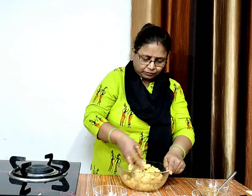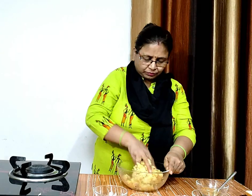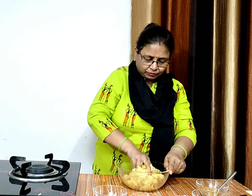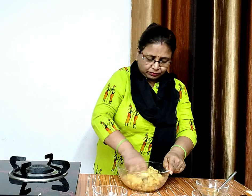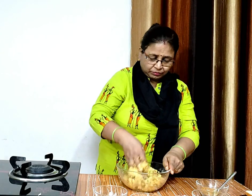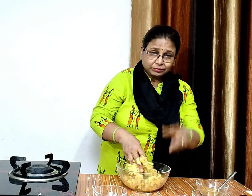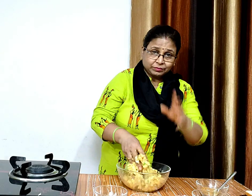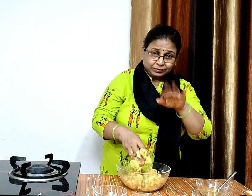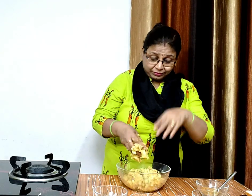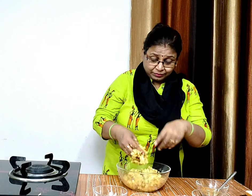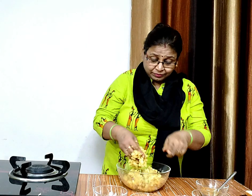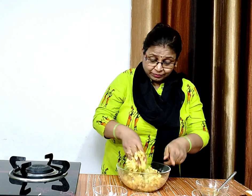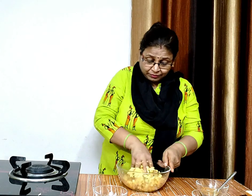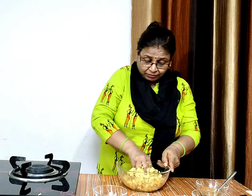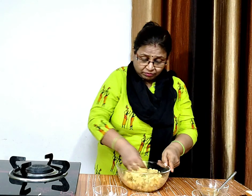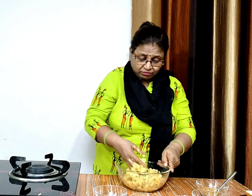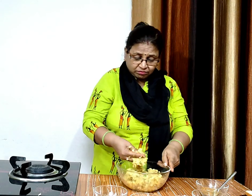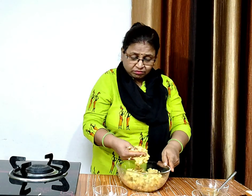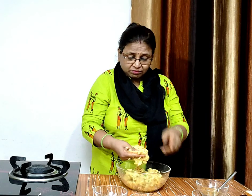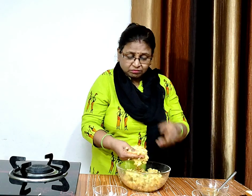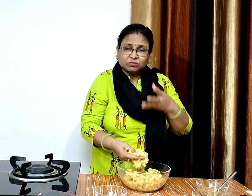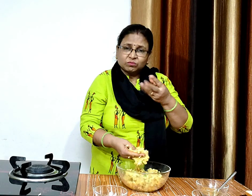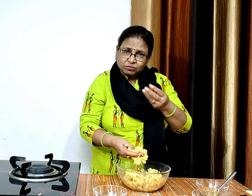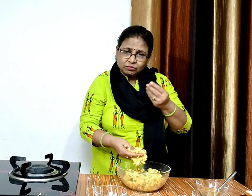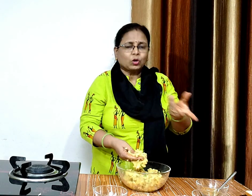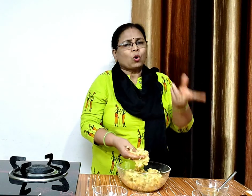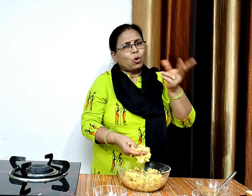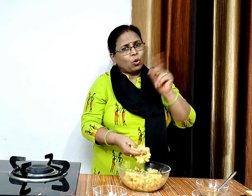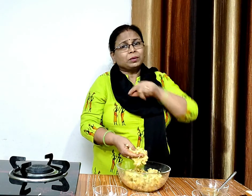देखें मिक्शर अभी चिप चिपा है इसनी इसमें थोड़ से प्रेंक क्रम्ज जा लेंगे